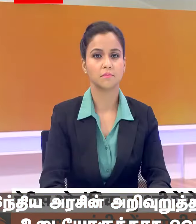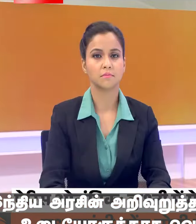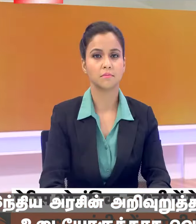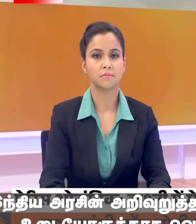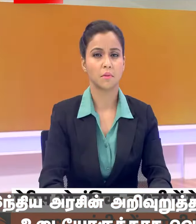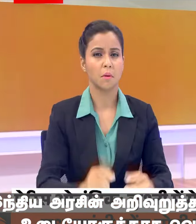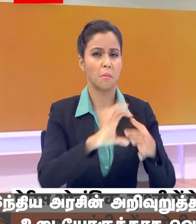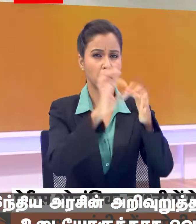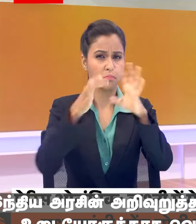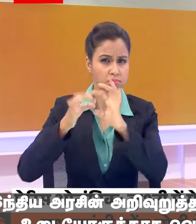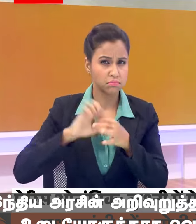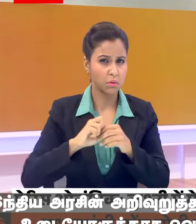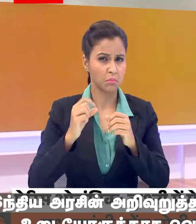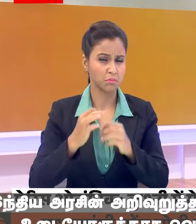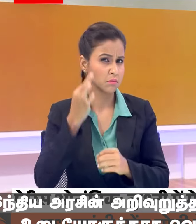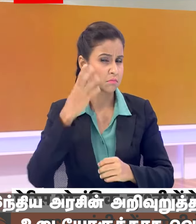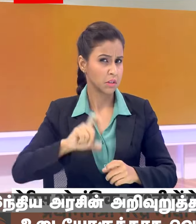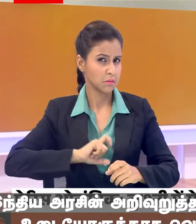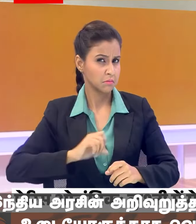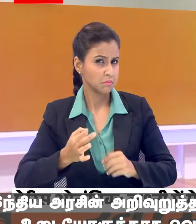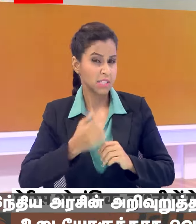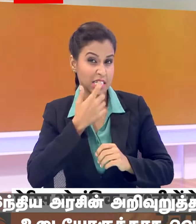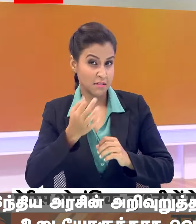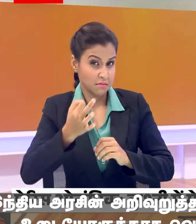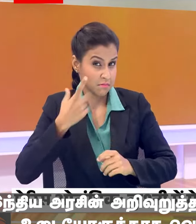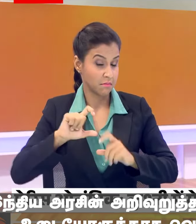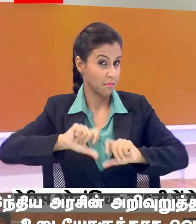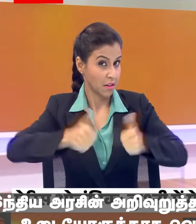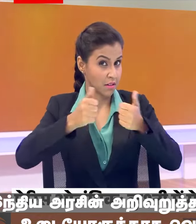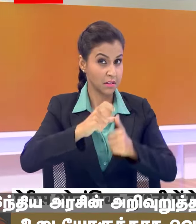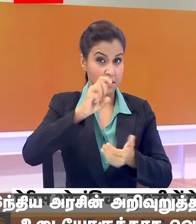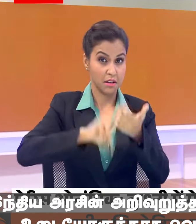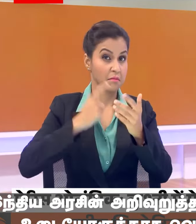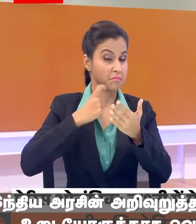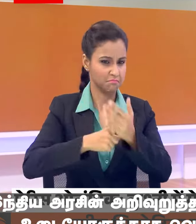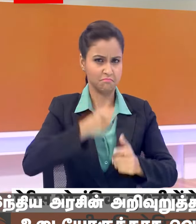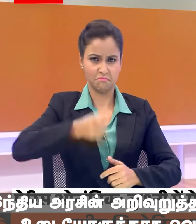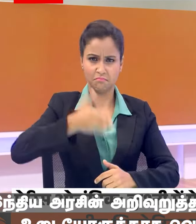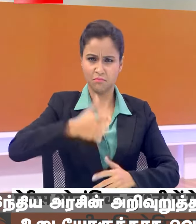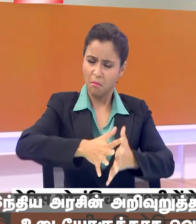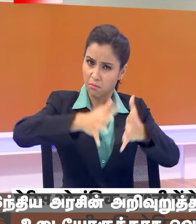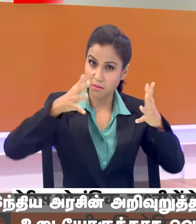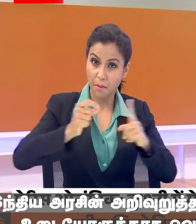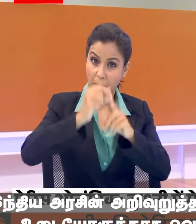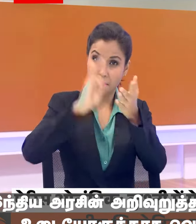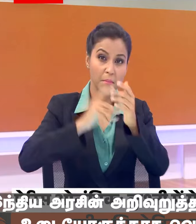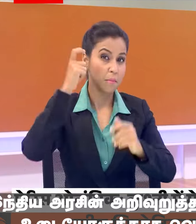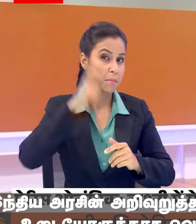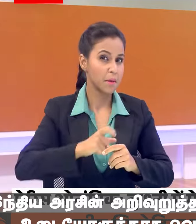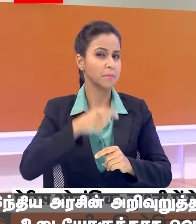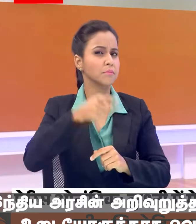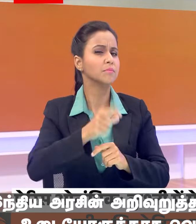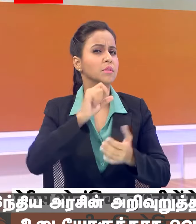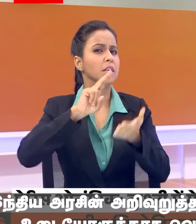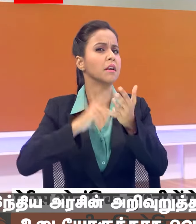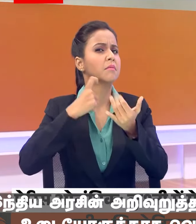और पेरिस ओलंपिक में सिल्वर मेडल जीतने पर नीरत चोपड़ा को बधाईयों का ताता प्रधान मंत्री नरेंद्र मोदी ने नीरत